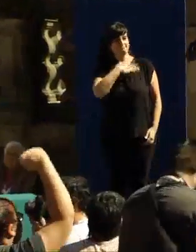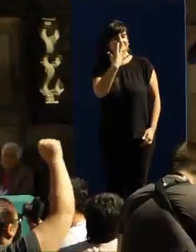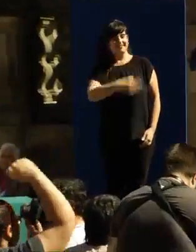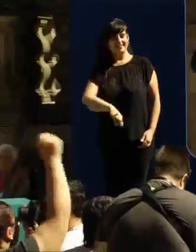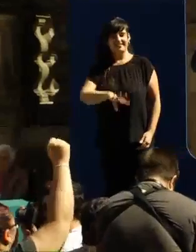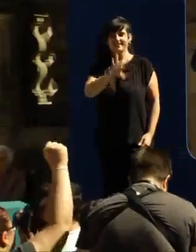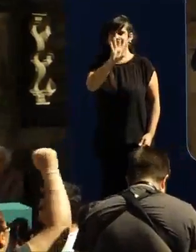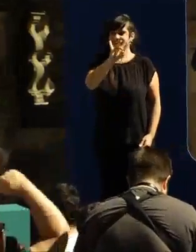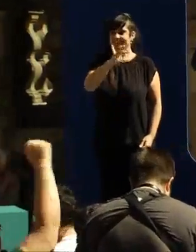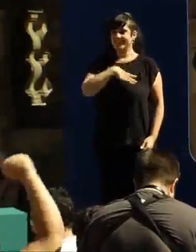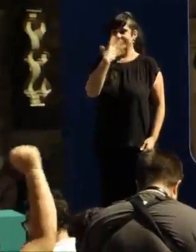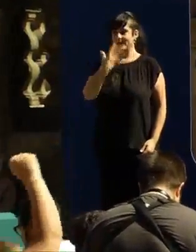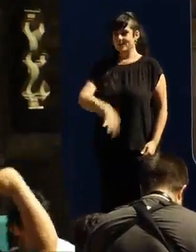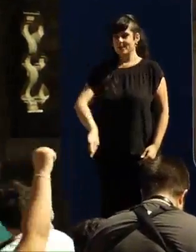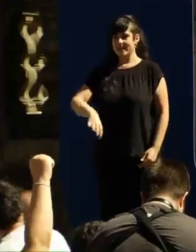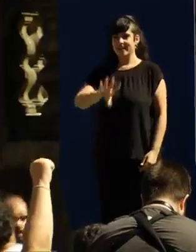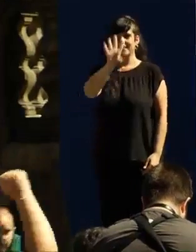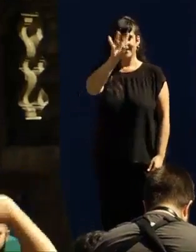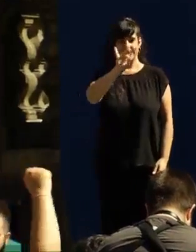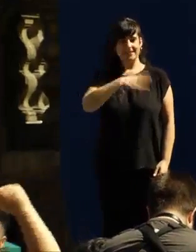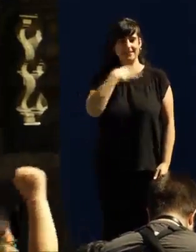¡Puede! ¡Puede!